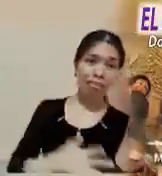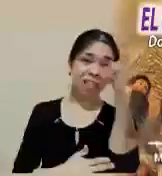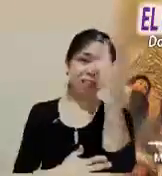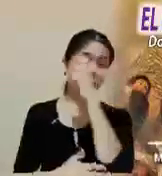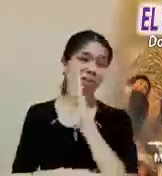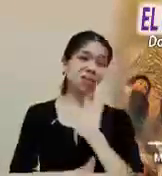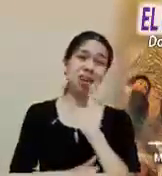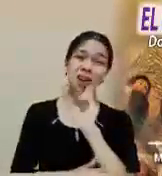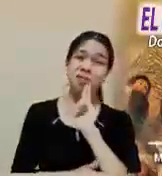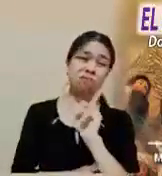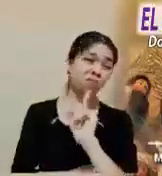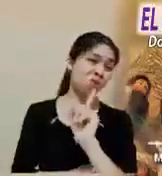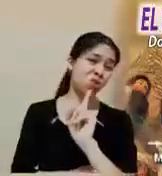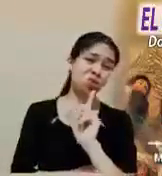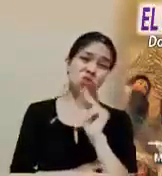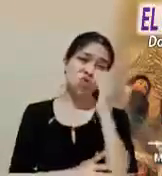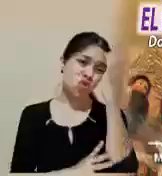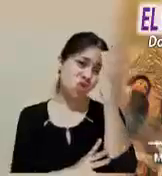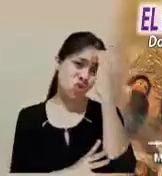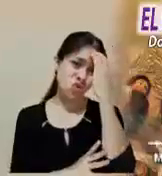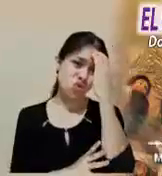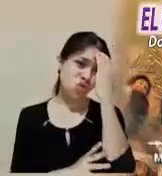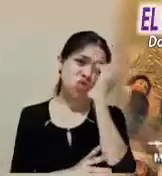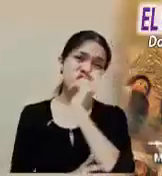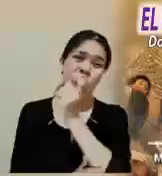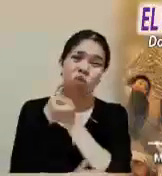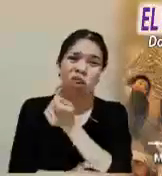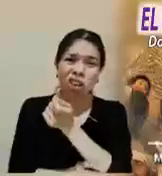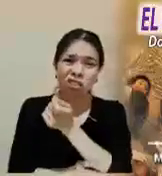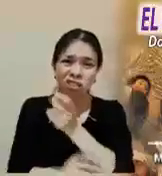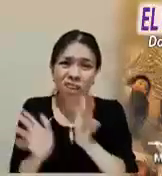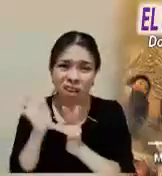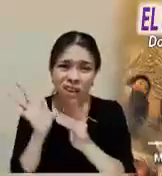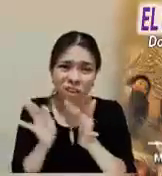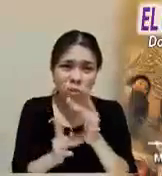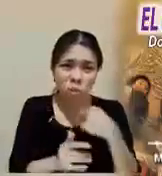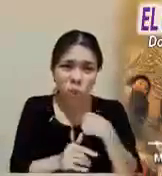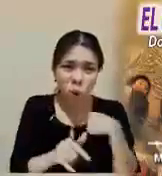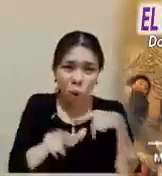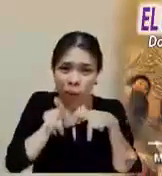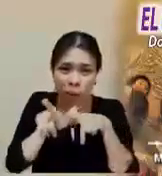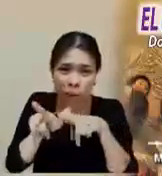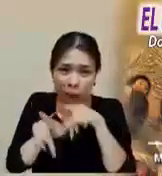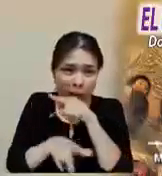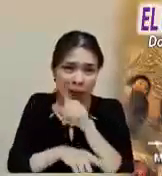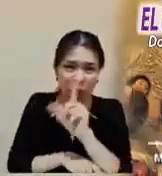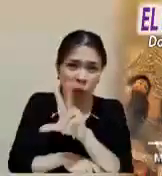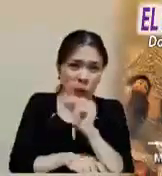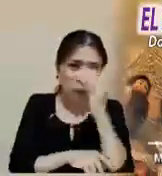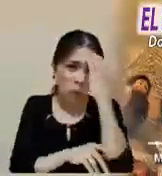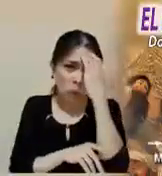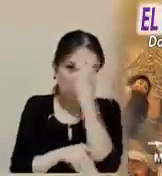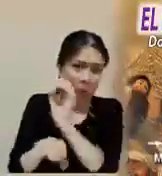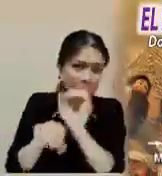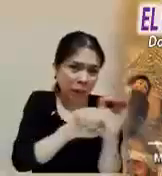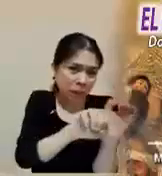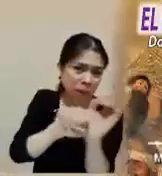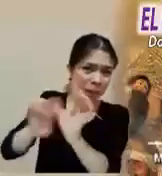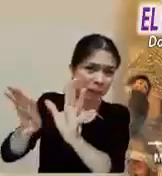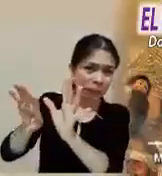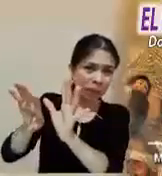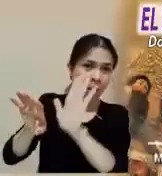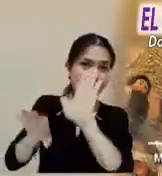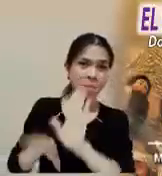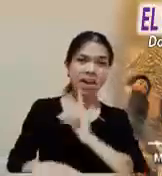También nosotros temblando decimos, no lo conozco, no sé de qué me hablas, no soy su seguidor. Tanto miedo